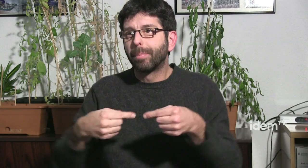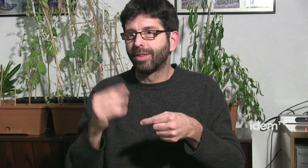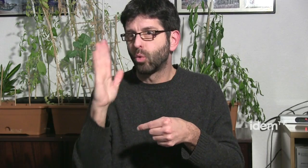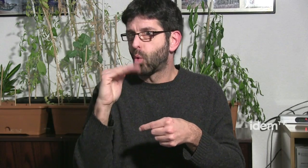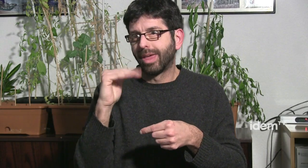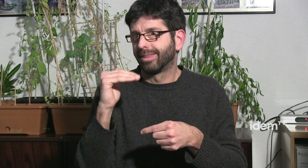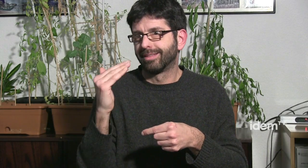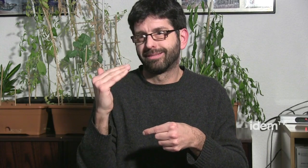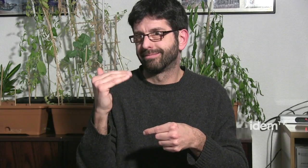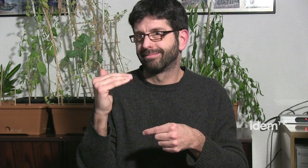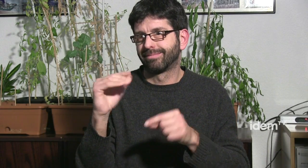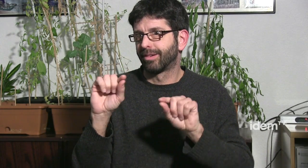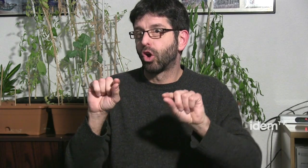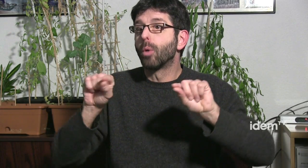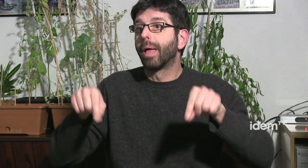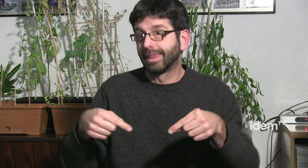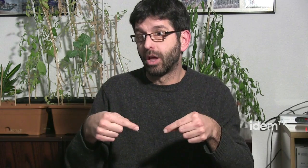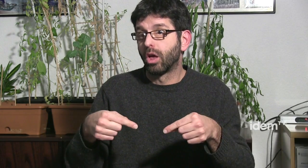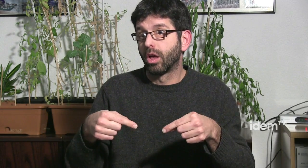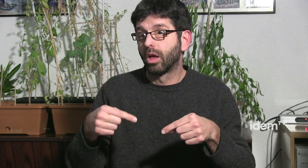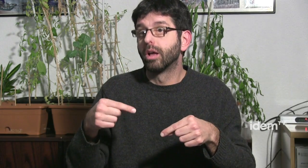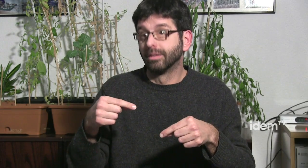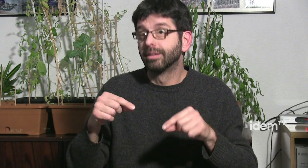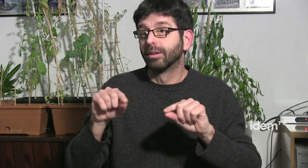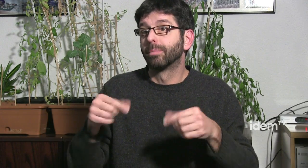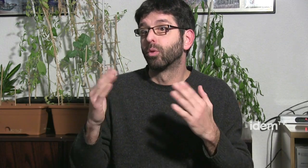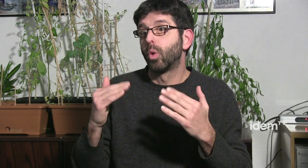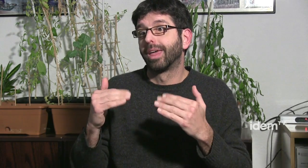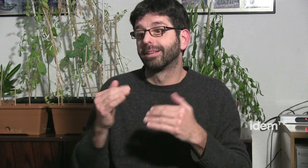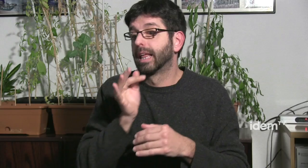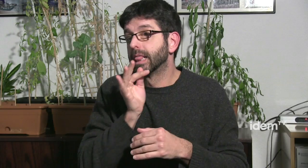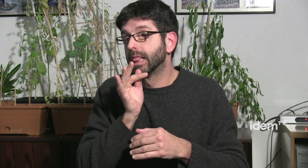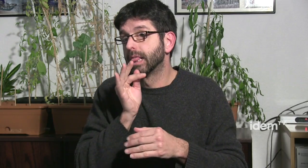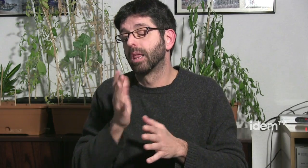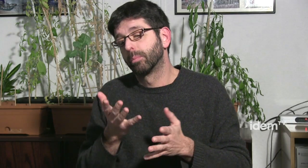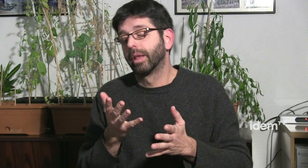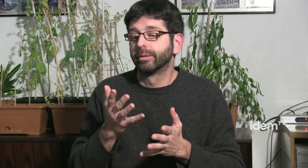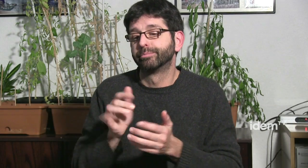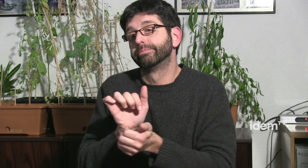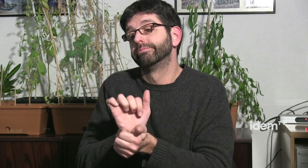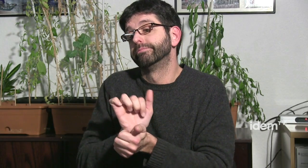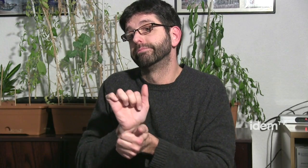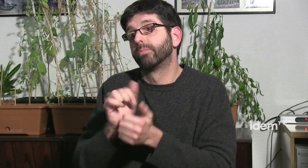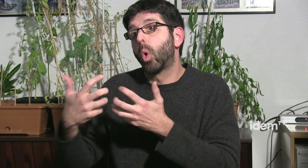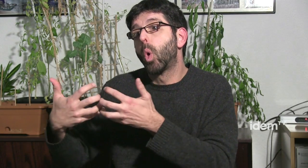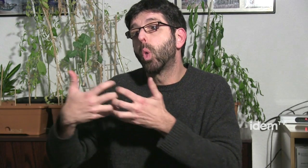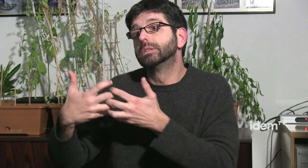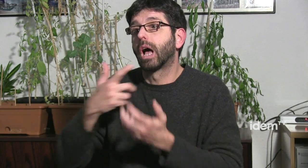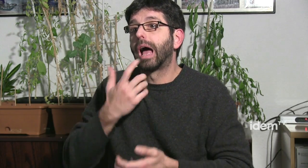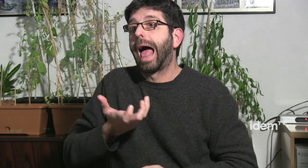no tenim cap tipus el problema és per exemple la conferència es porta a'interès però encara no tenim cap tipus de conveni llavors hem d'esperar